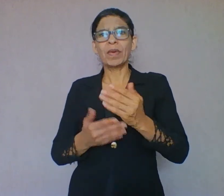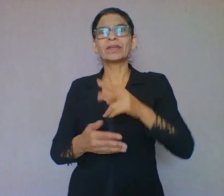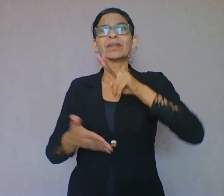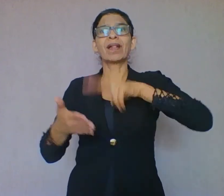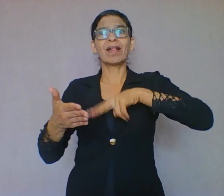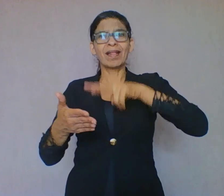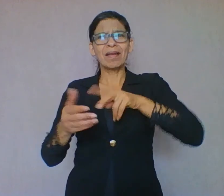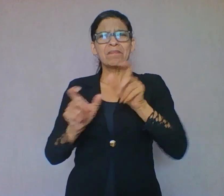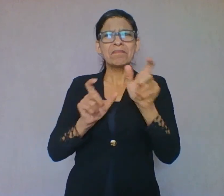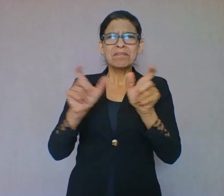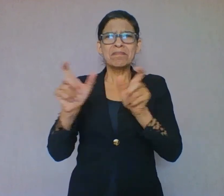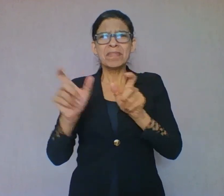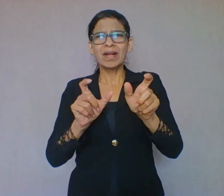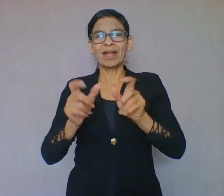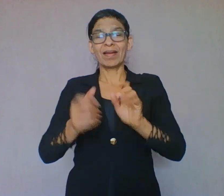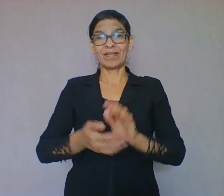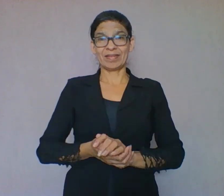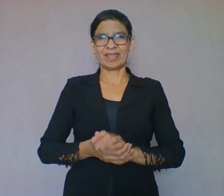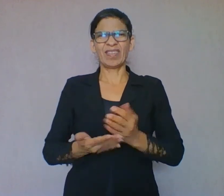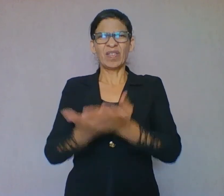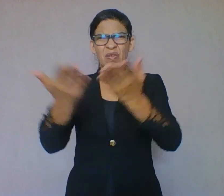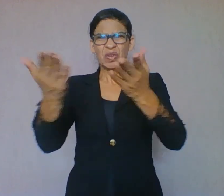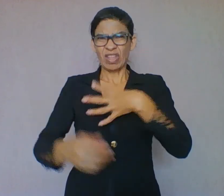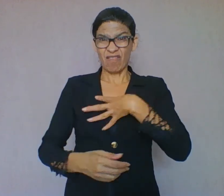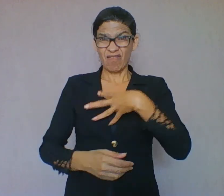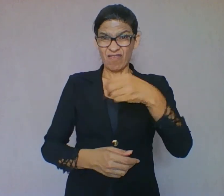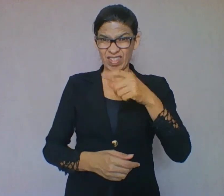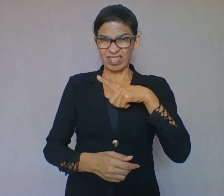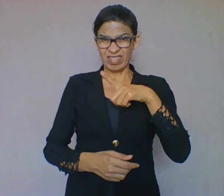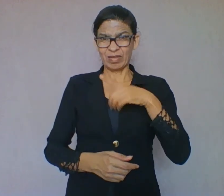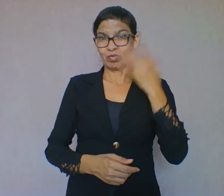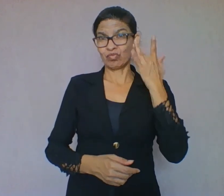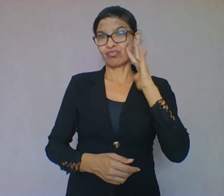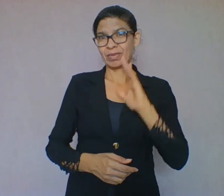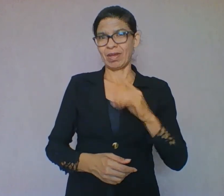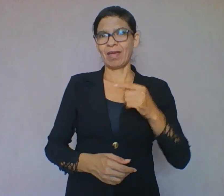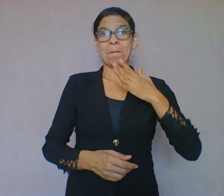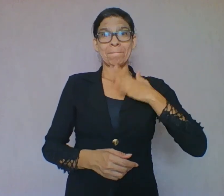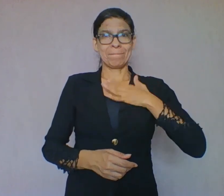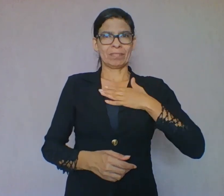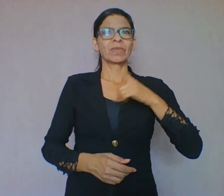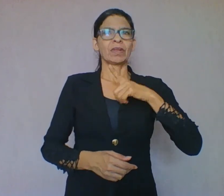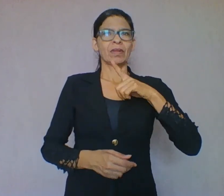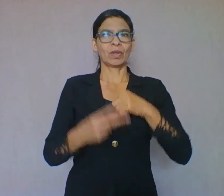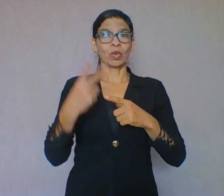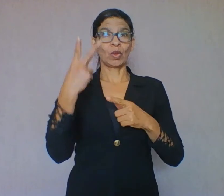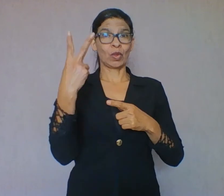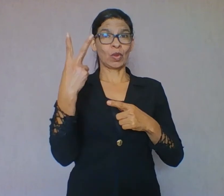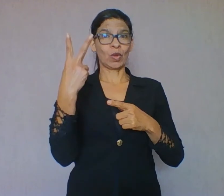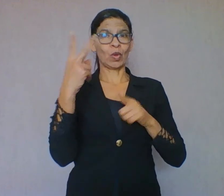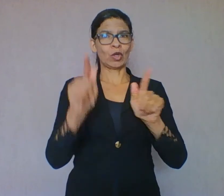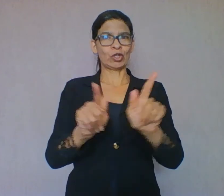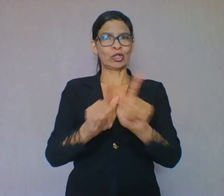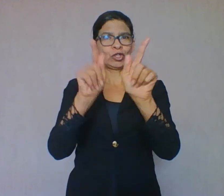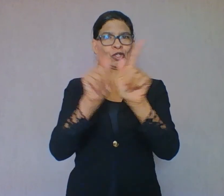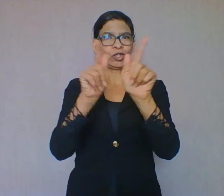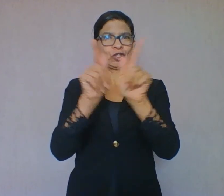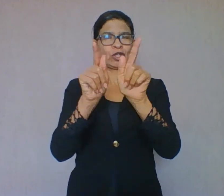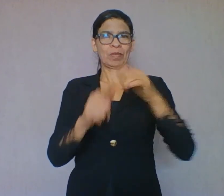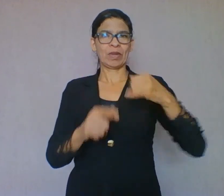saber do que eu vou falar agora. Eu estou vivenciando esse processo de leitura com meus filhos em casa. Eu tenho gêmeos de seis anos e eles estão no primeiro